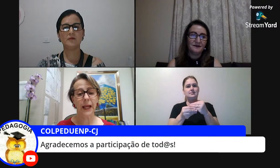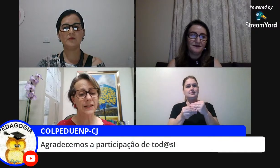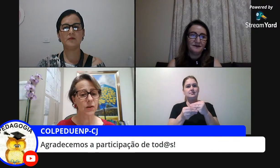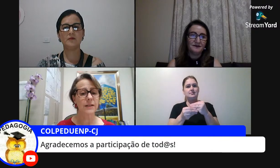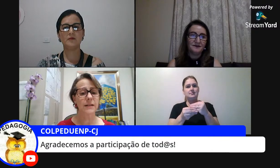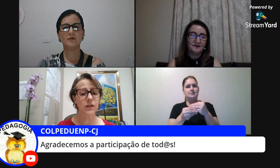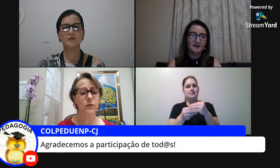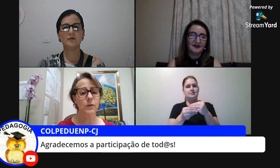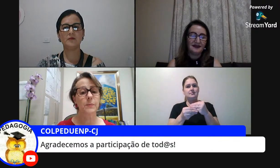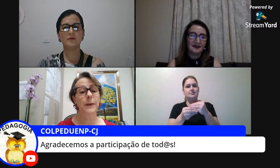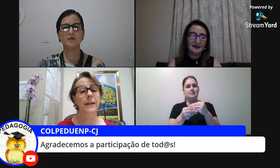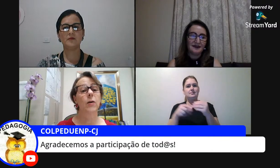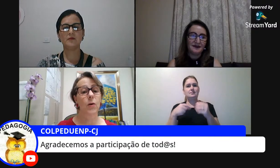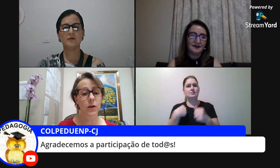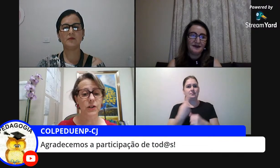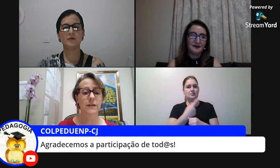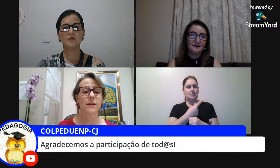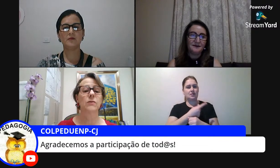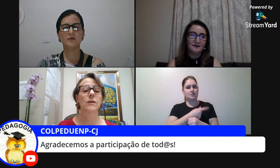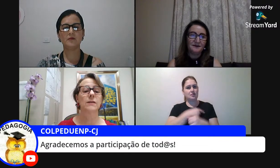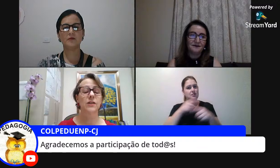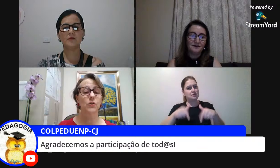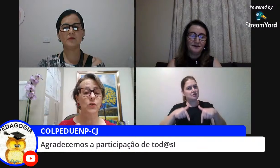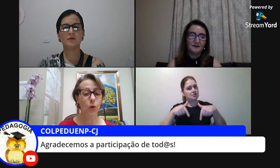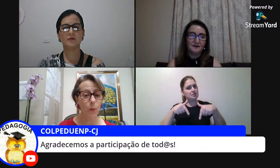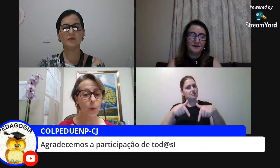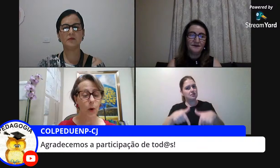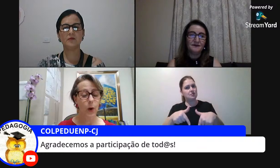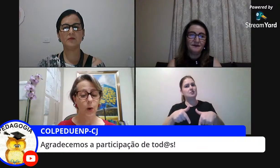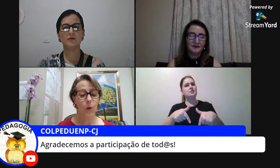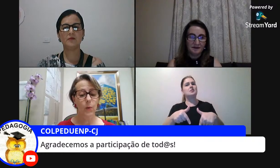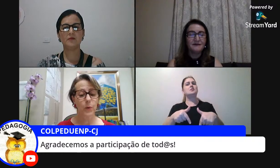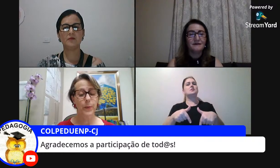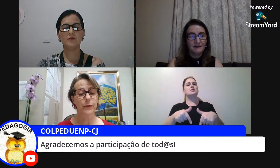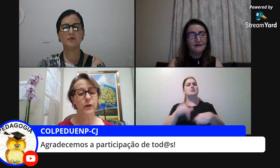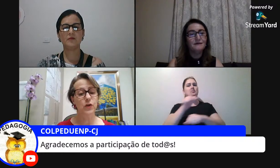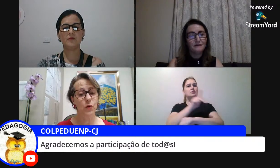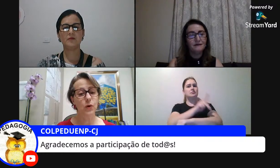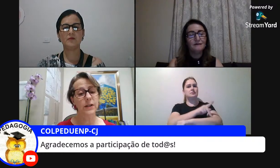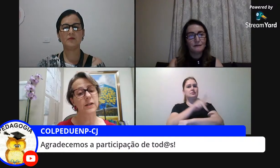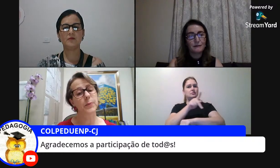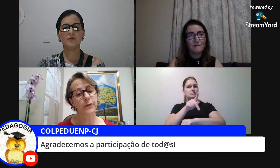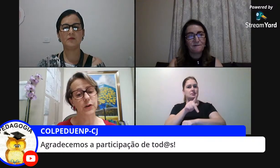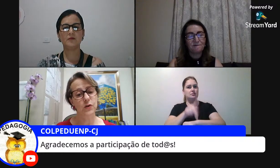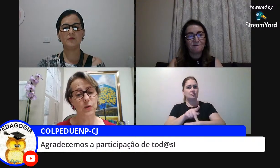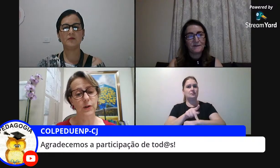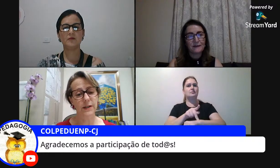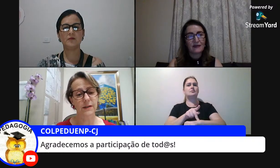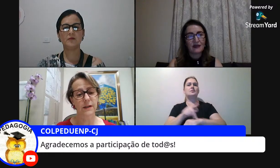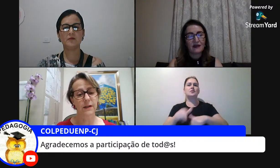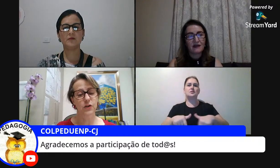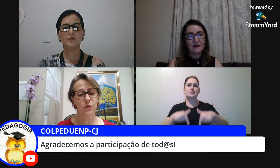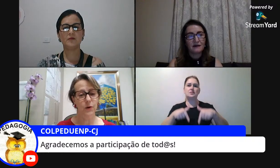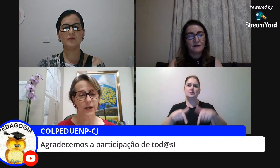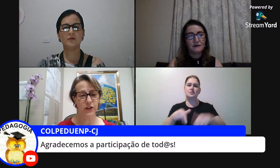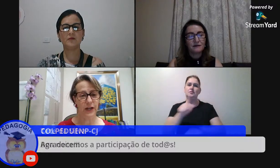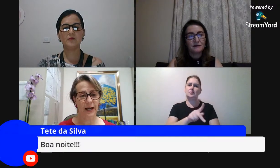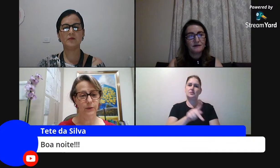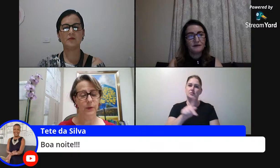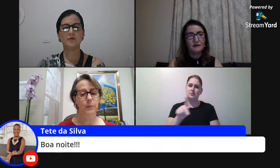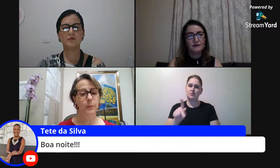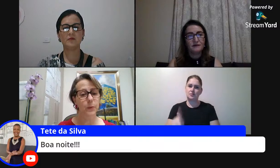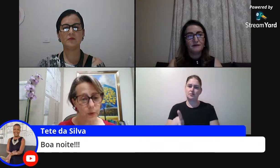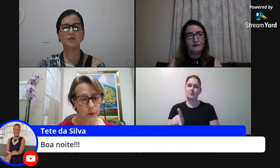as nossas atitudes pedagógicas as nossas atitudes como como professores e professoras de um